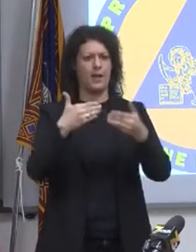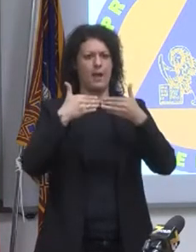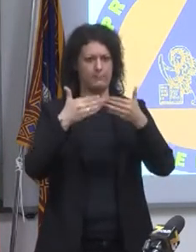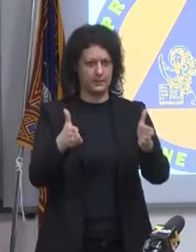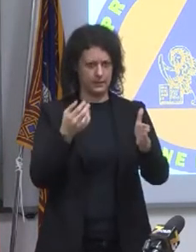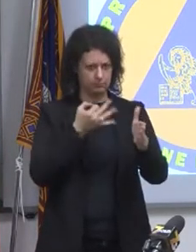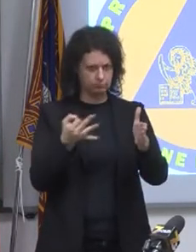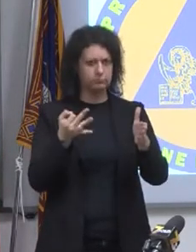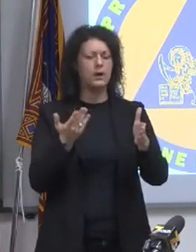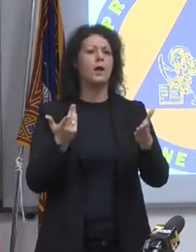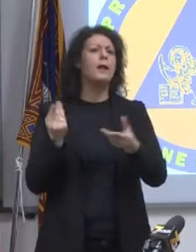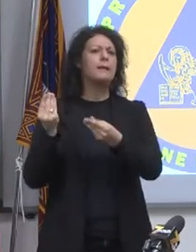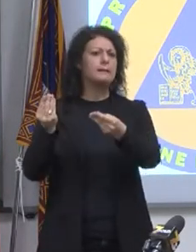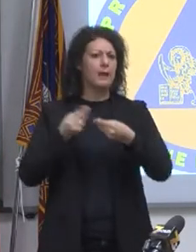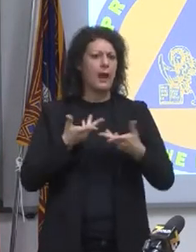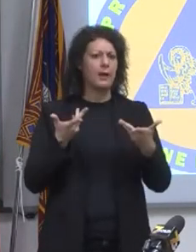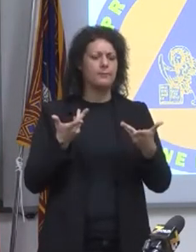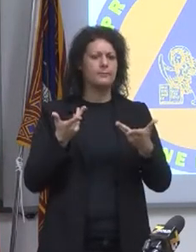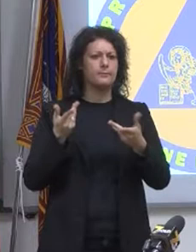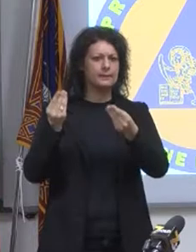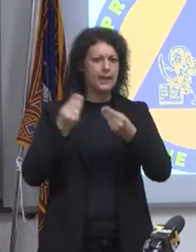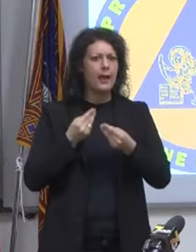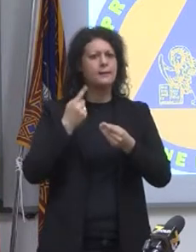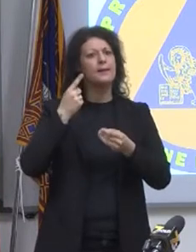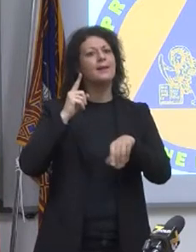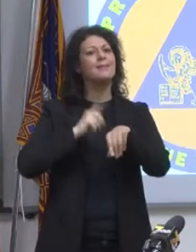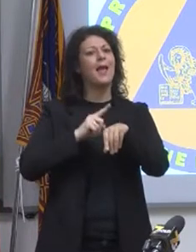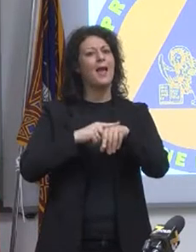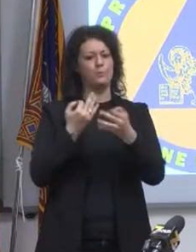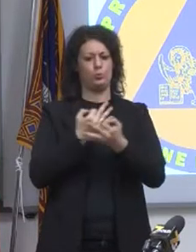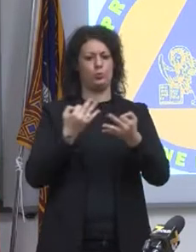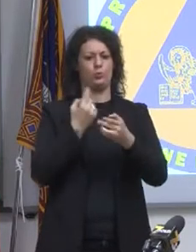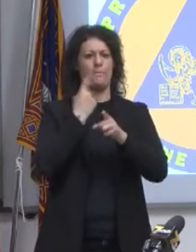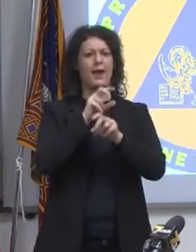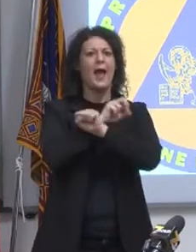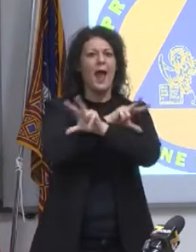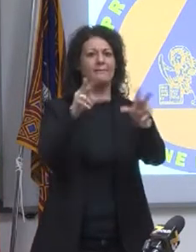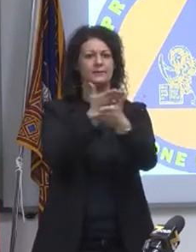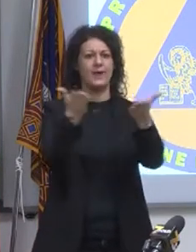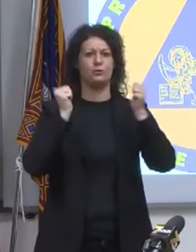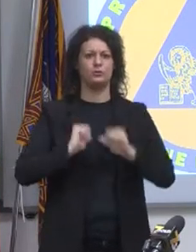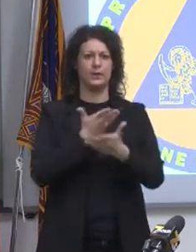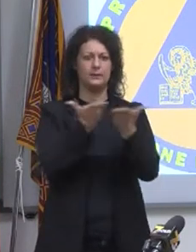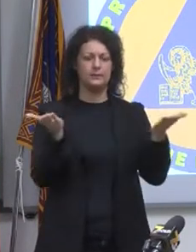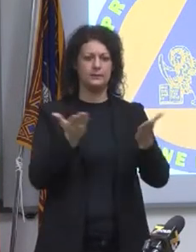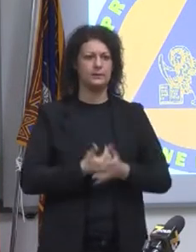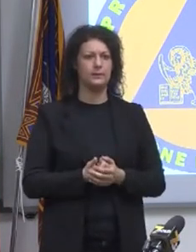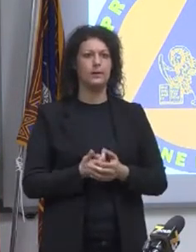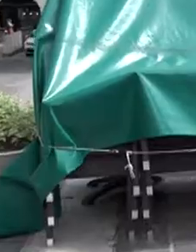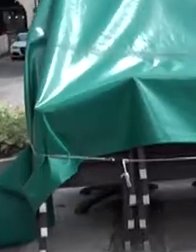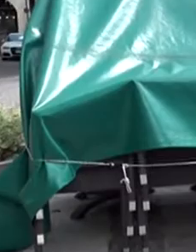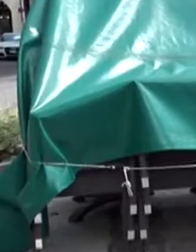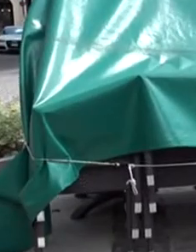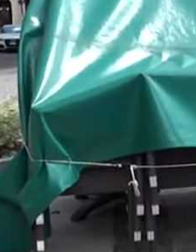fateci, metteteci nelle condizioni in tempi ragionevoli di poter parlare ai nostri cittadini, ai nostri operatori. Siamo arrivati a